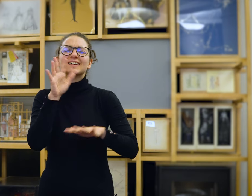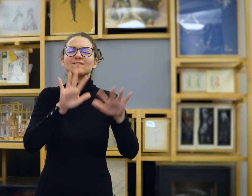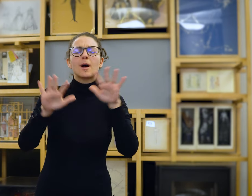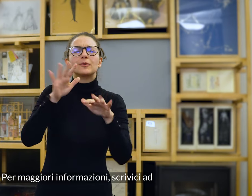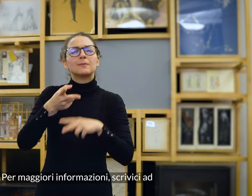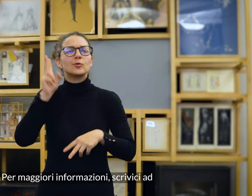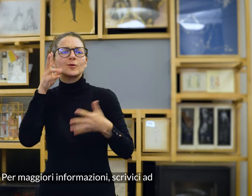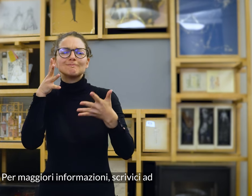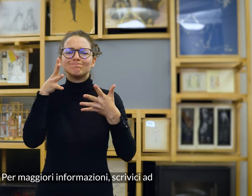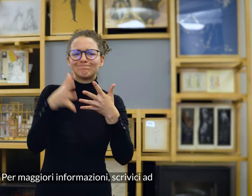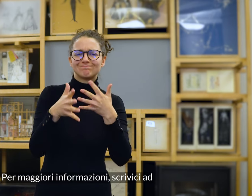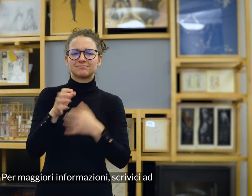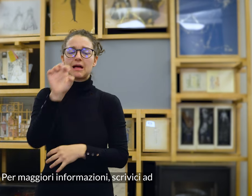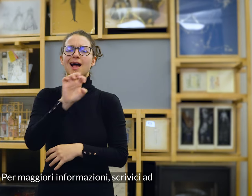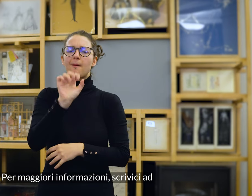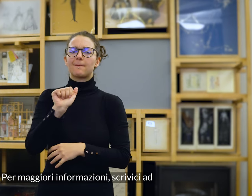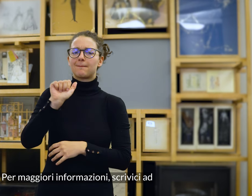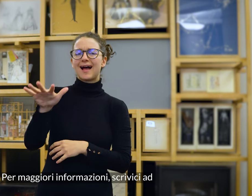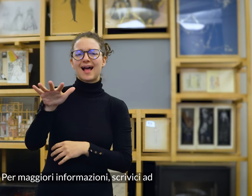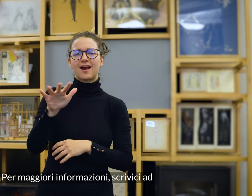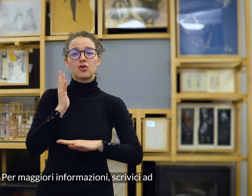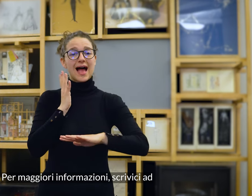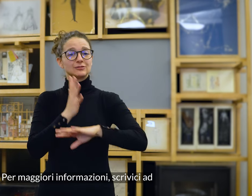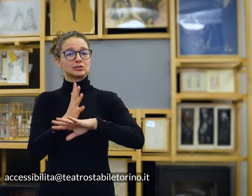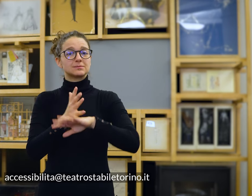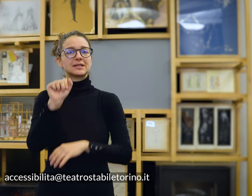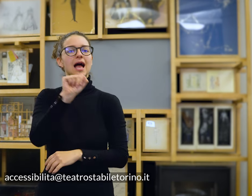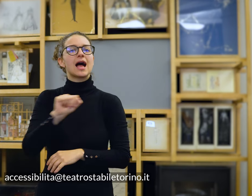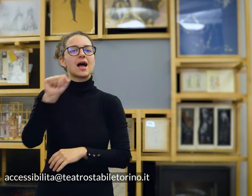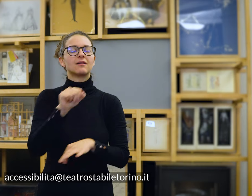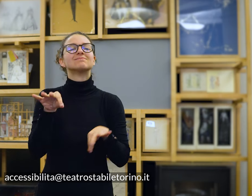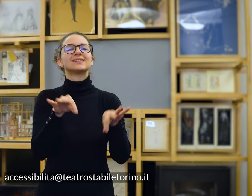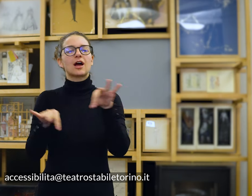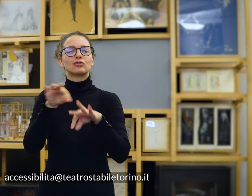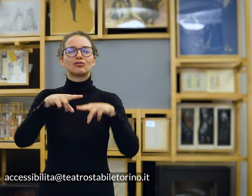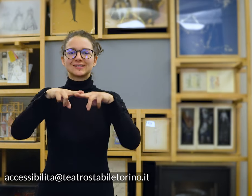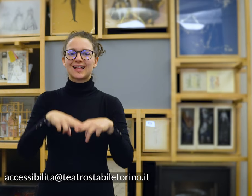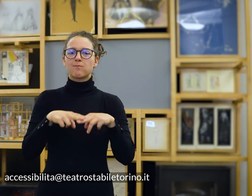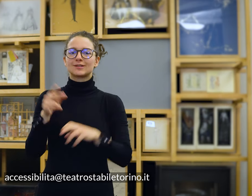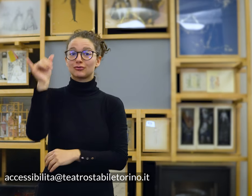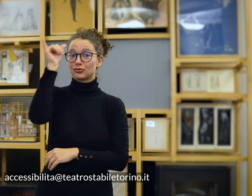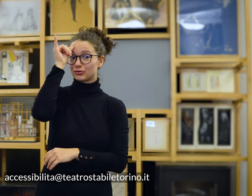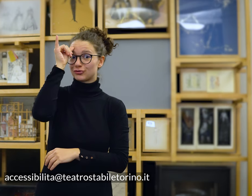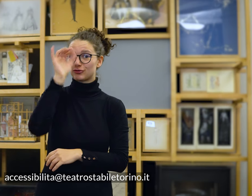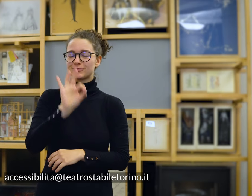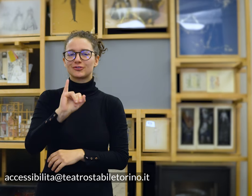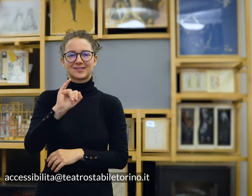Per maggiori informazioni scrivici ad accessibilità chiocciola teatrostabile